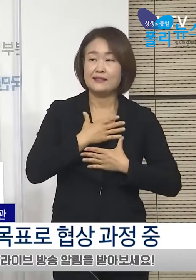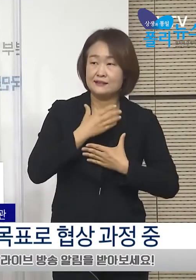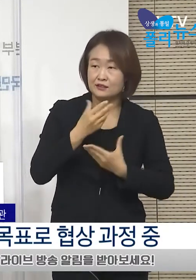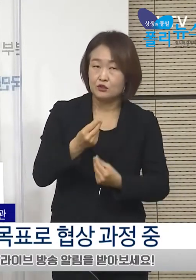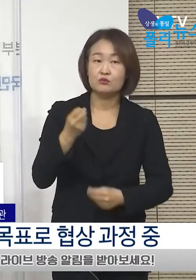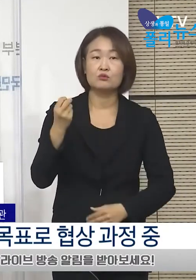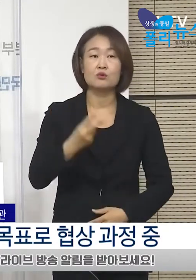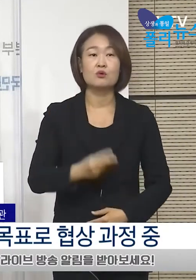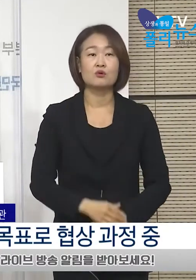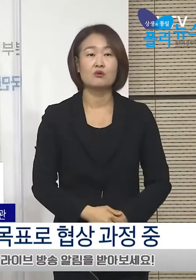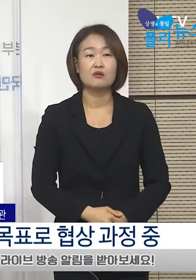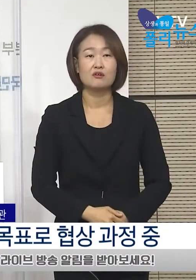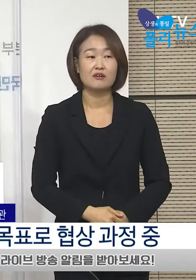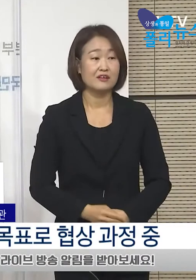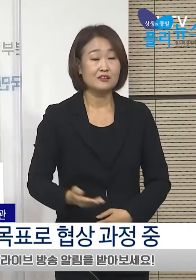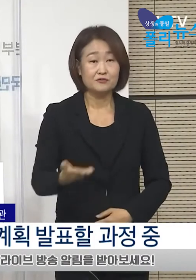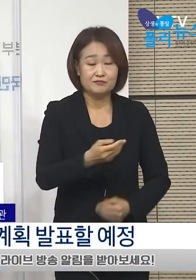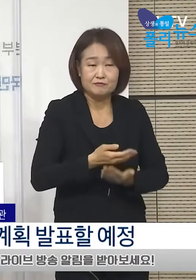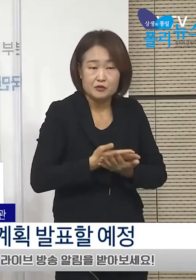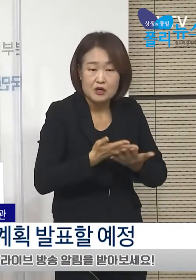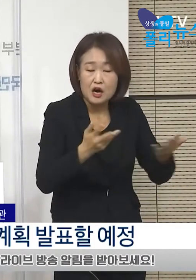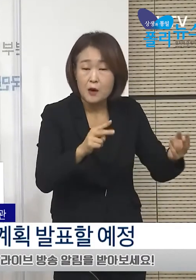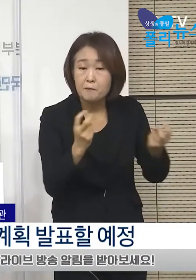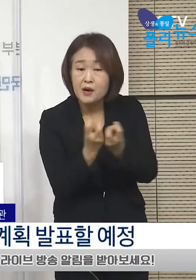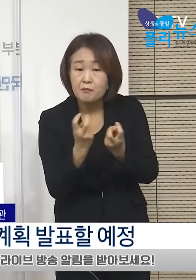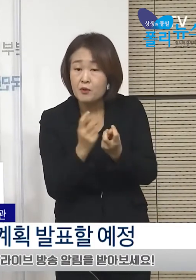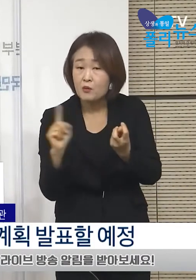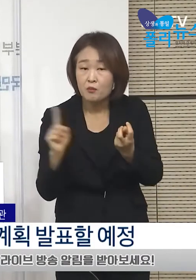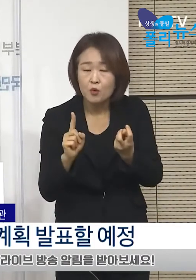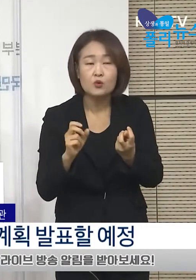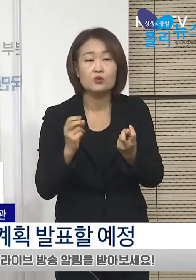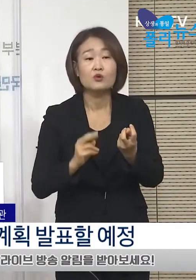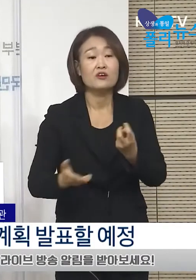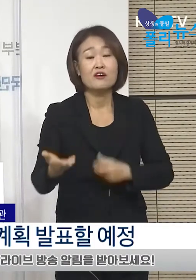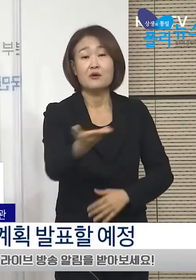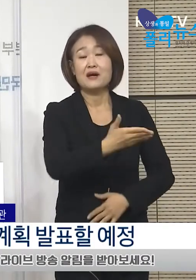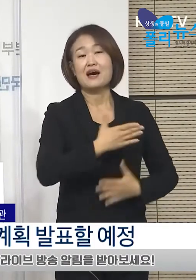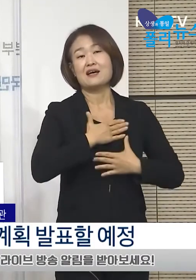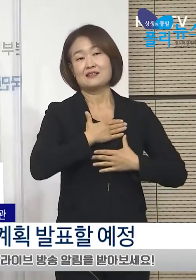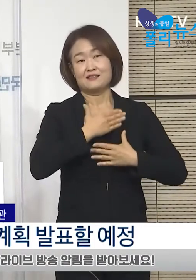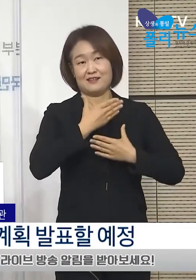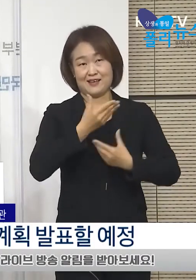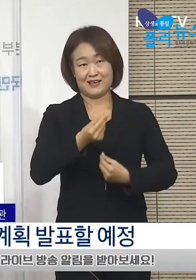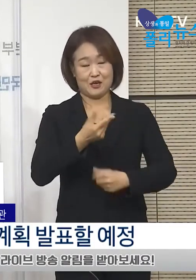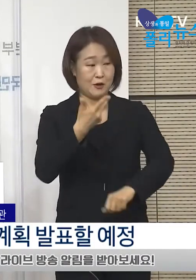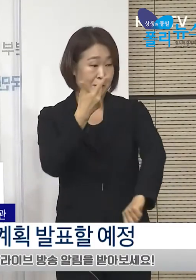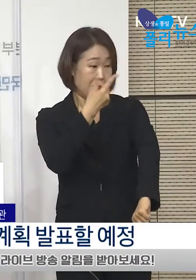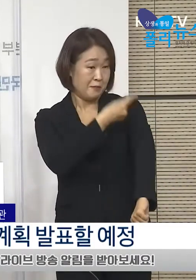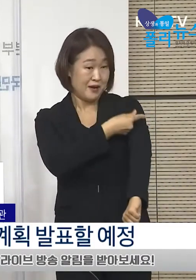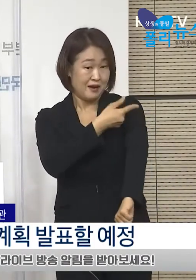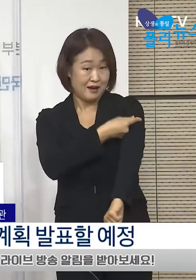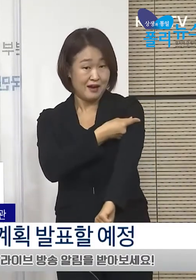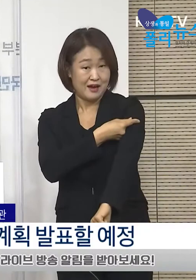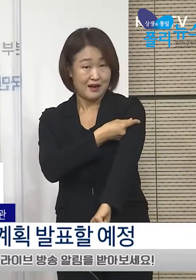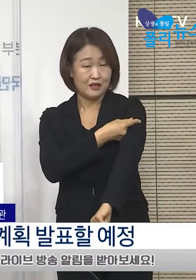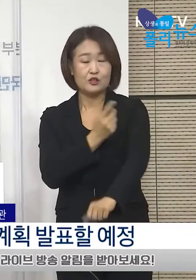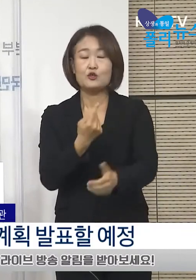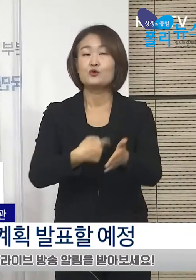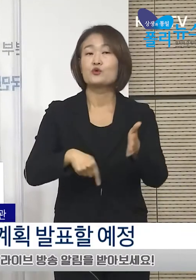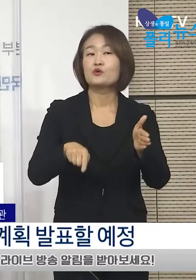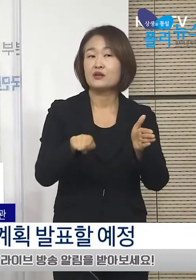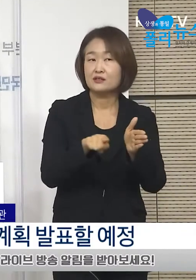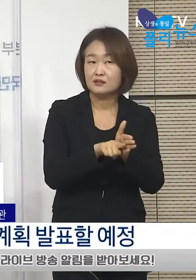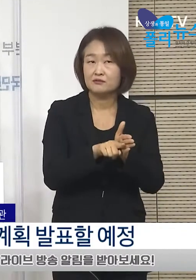전국적 공급 계획 수립 등 우리 국민들이 안전하게 효과적인 백신을 접종받을 수 있도록